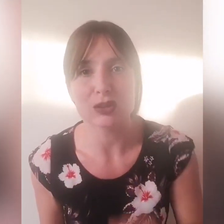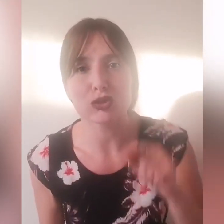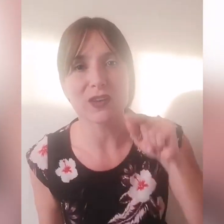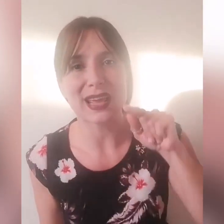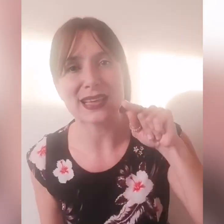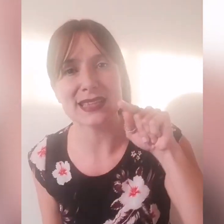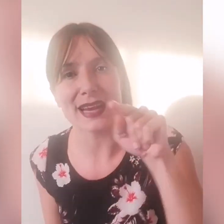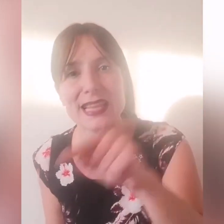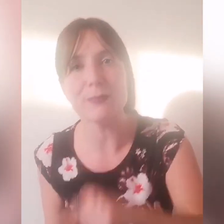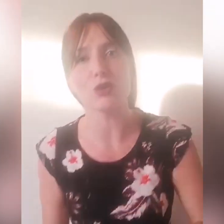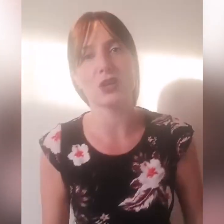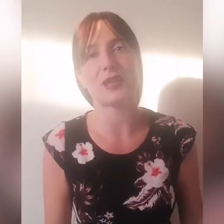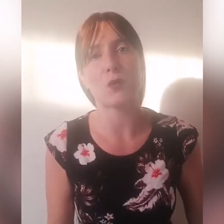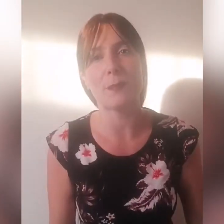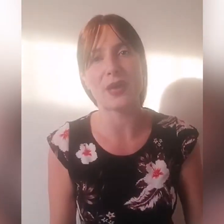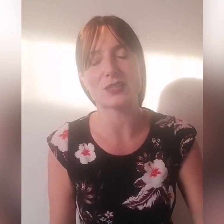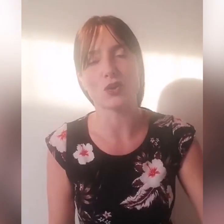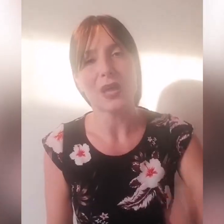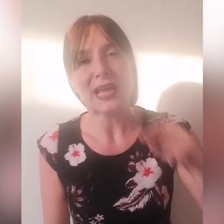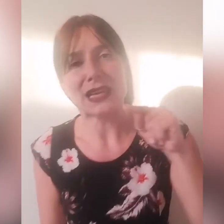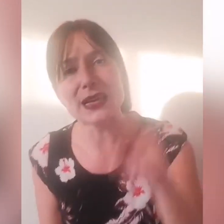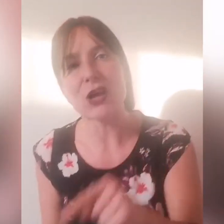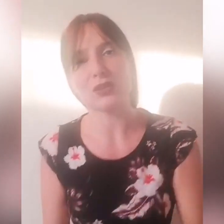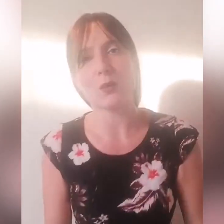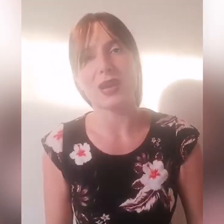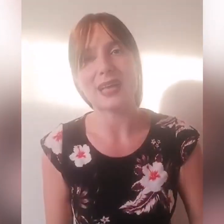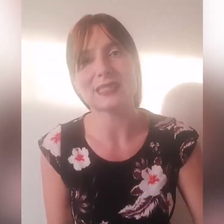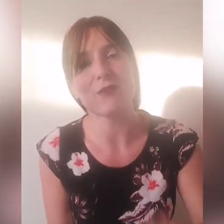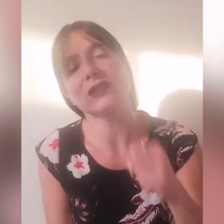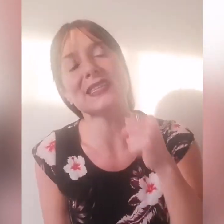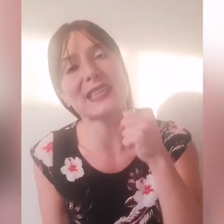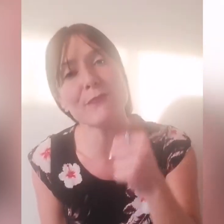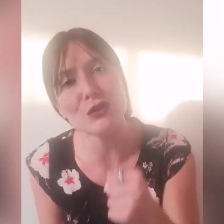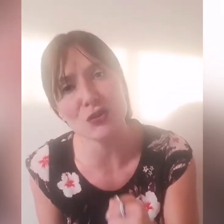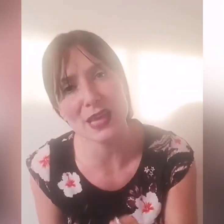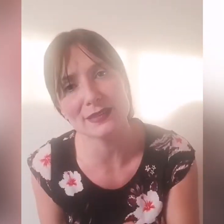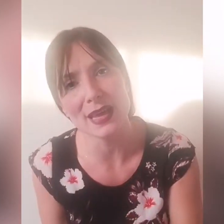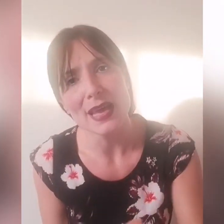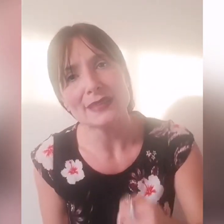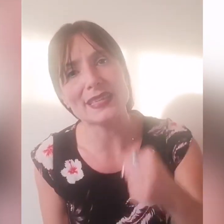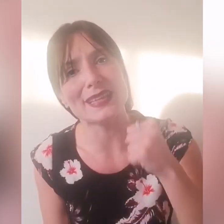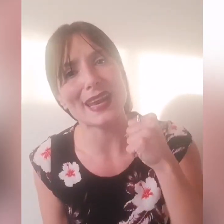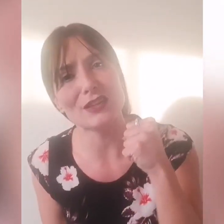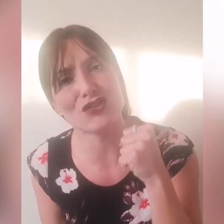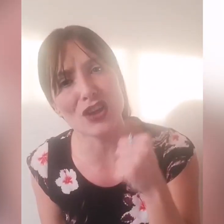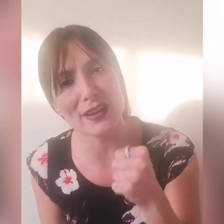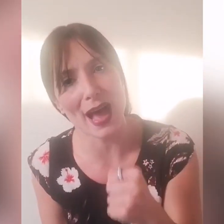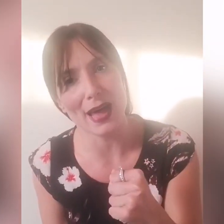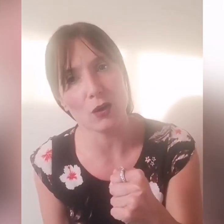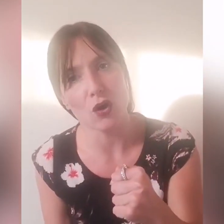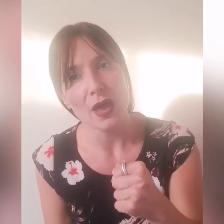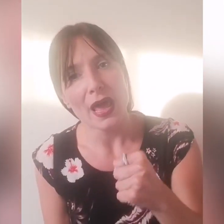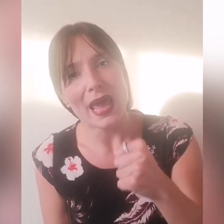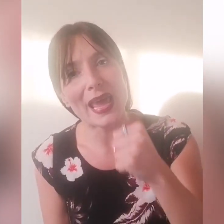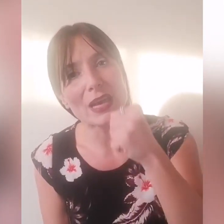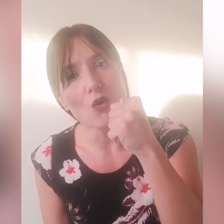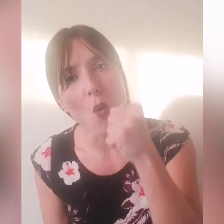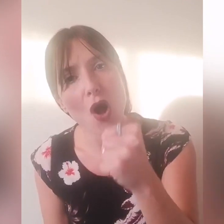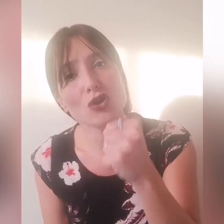quando dovrei essere libero da quel peso, libero da quell'ansia, a volte semplicemente ti chiederà di cercarlo e il luogo